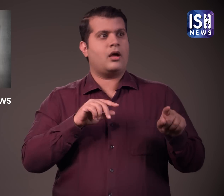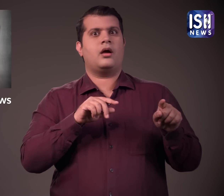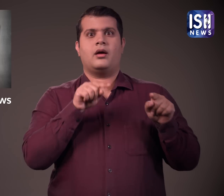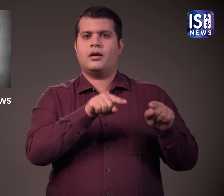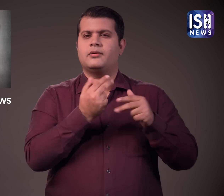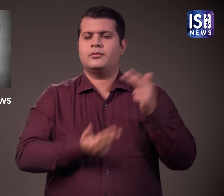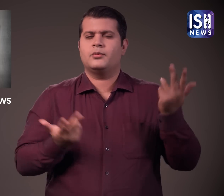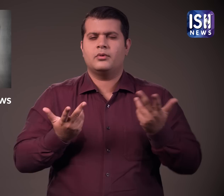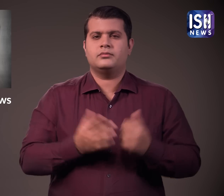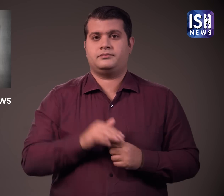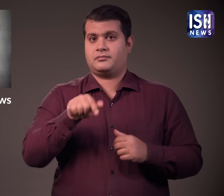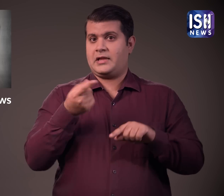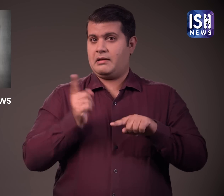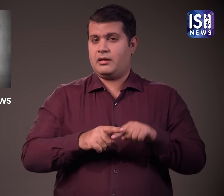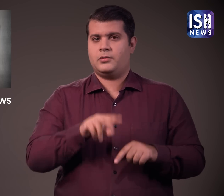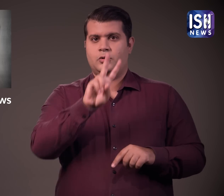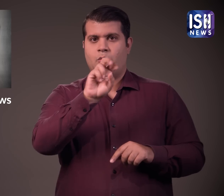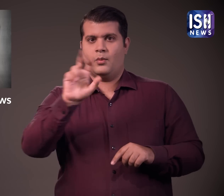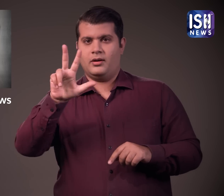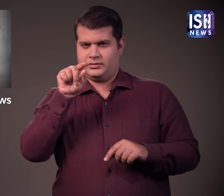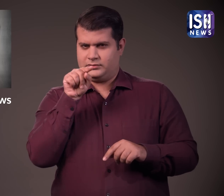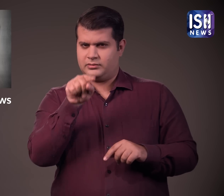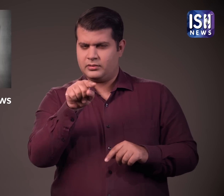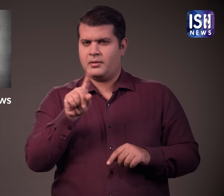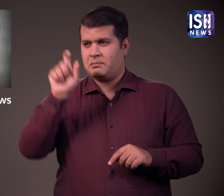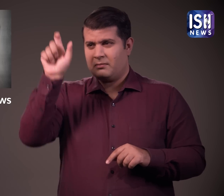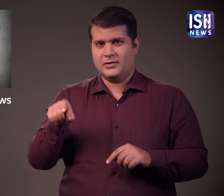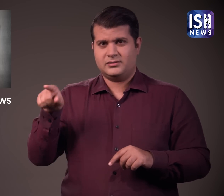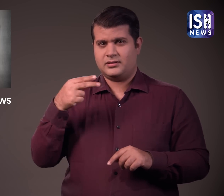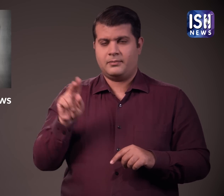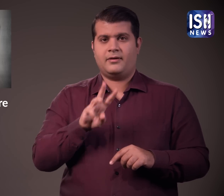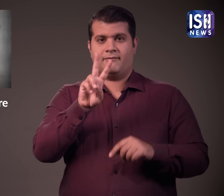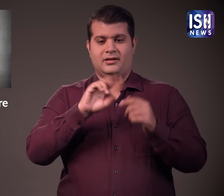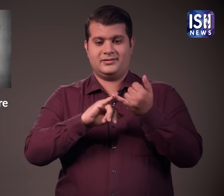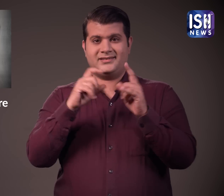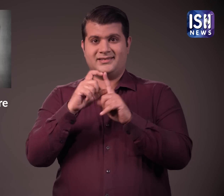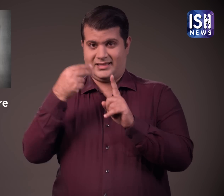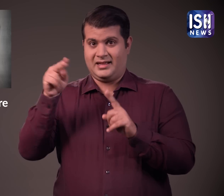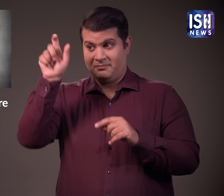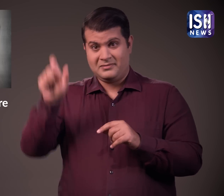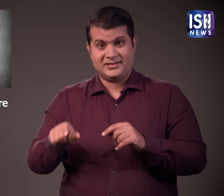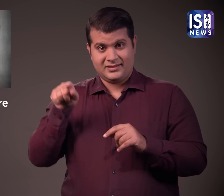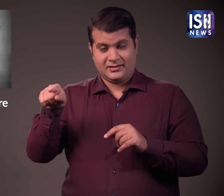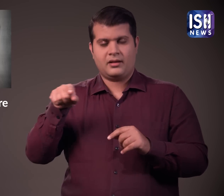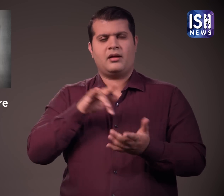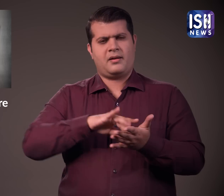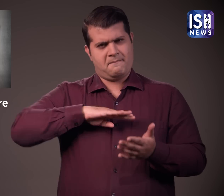कहानी है घटना 2008 की है महराश्टा के वसंत संपत दुपारे नाम के शक्स